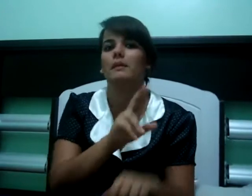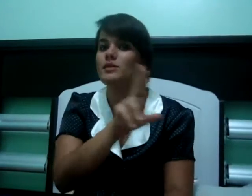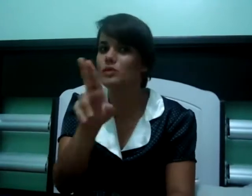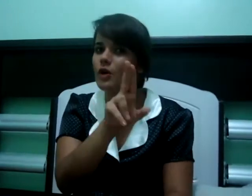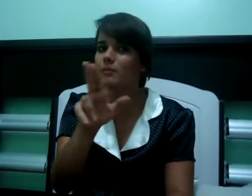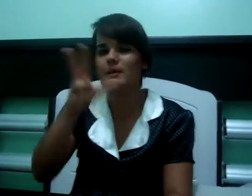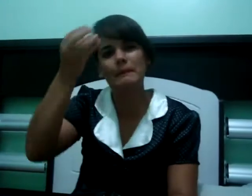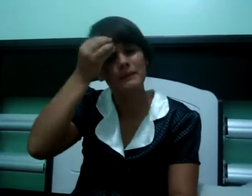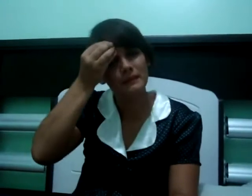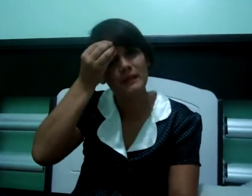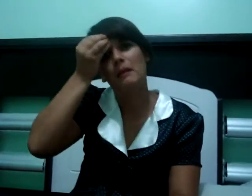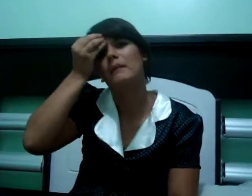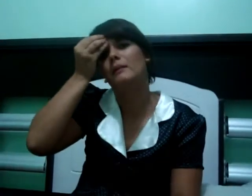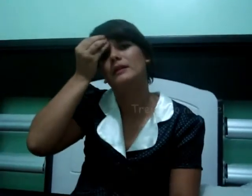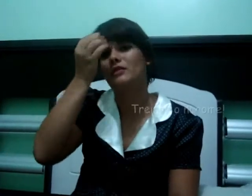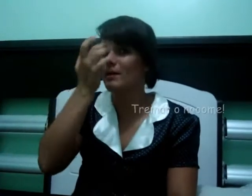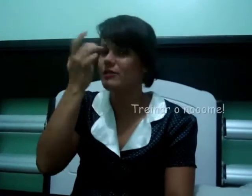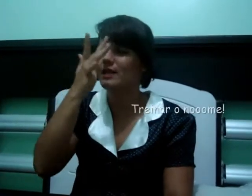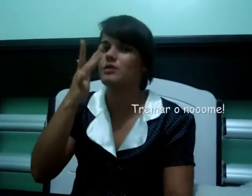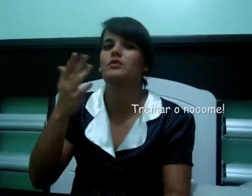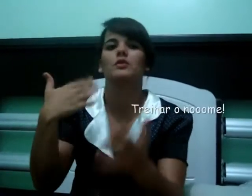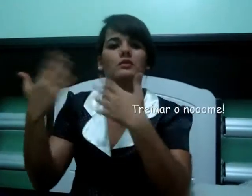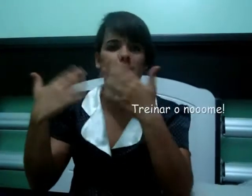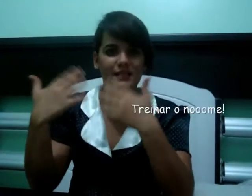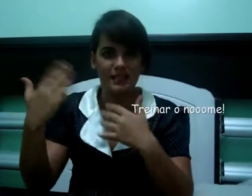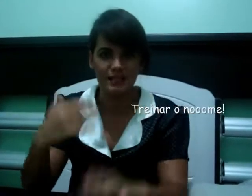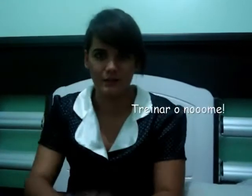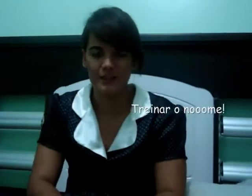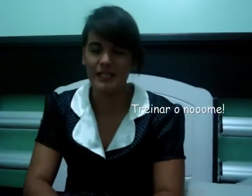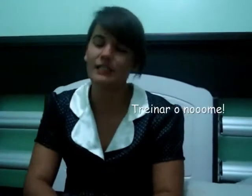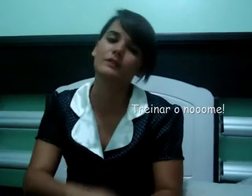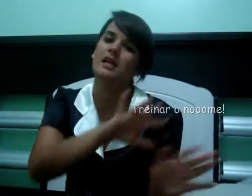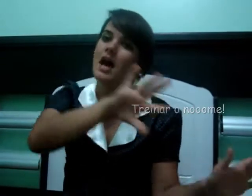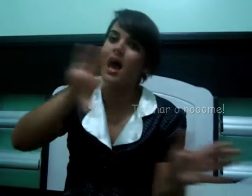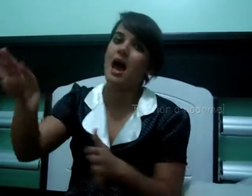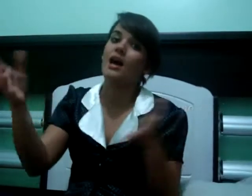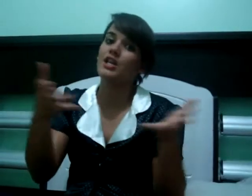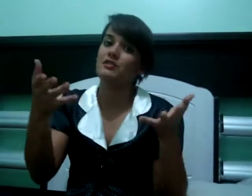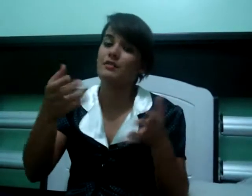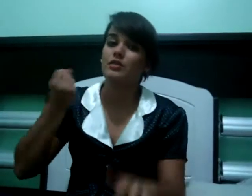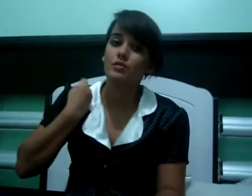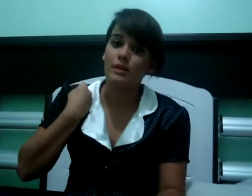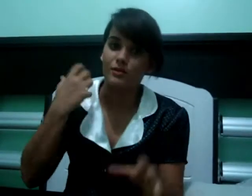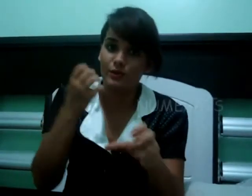Pelo menos o nome, para poder ficar mais fácil quando for uma apresentação, certo? Agora a gente vai ver os números. Primeiros,